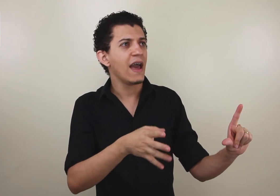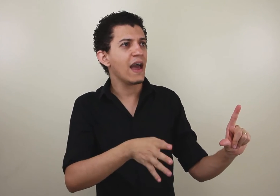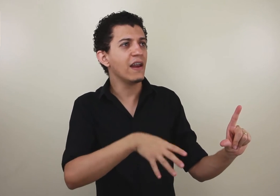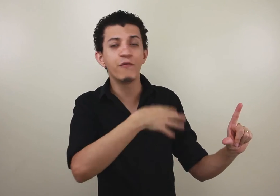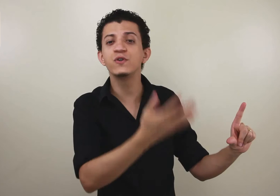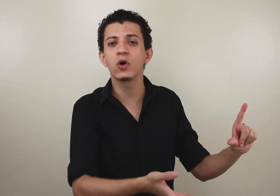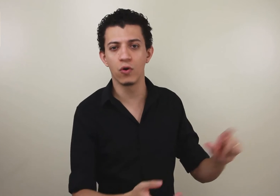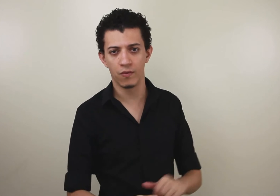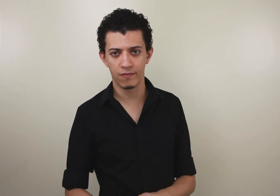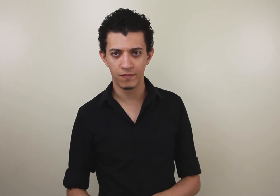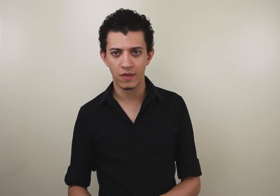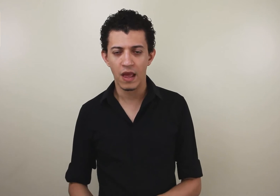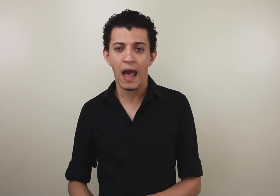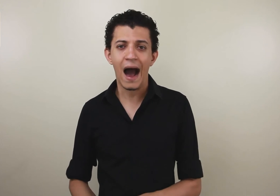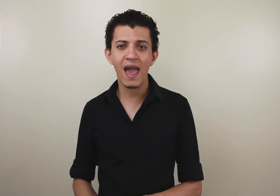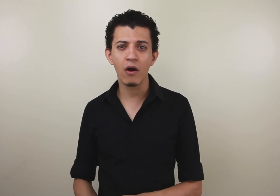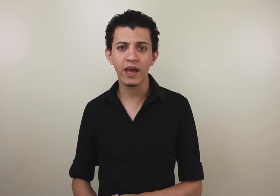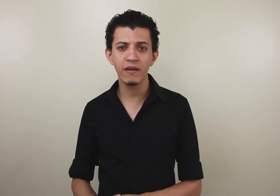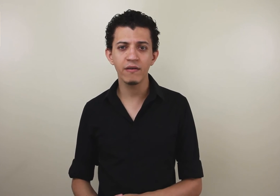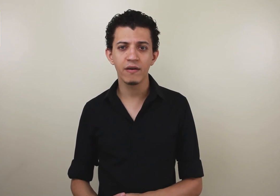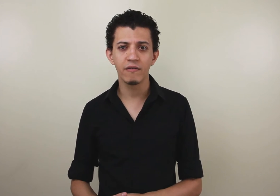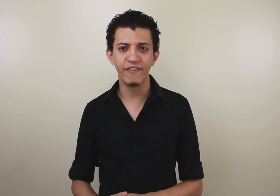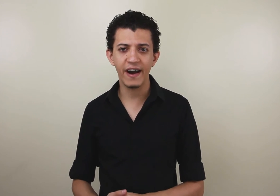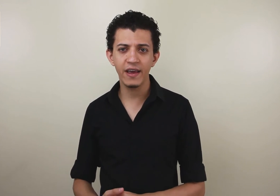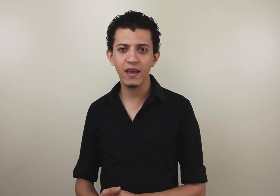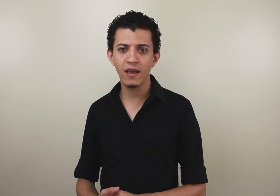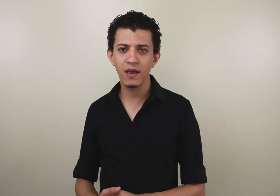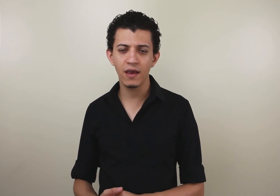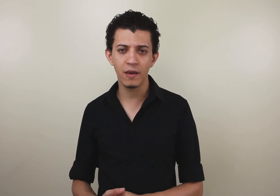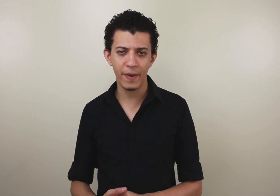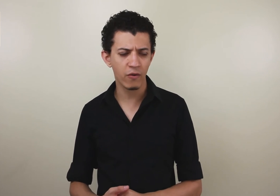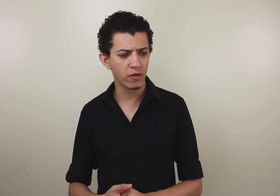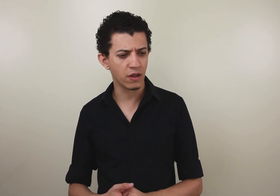Não funcionou. Aí alguém vai e pergunta.